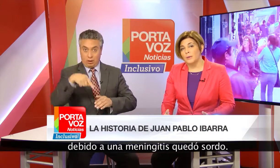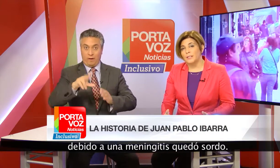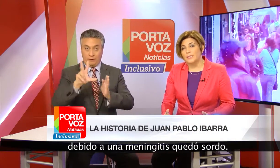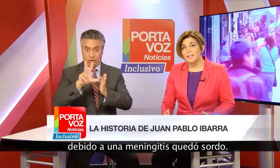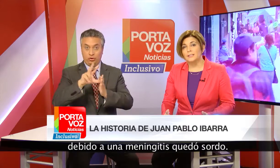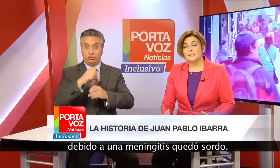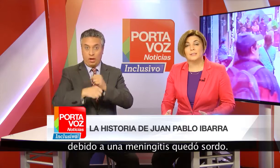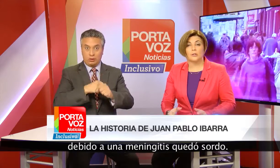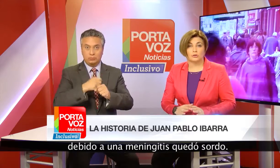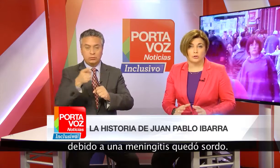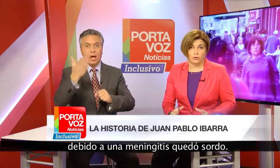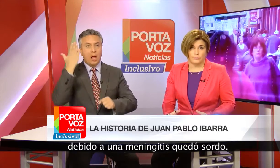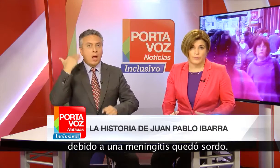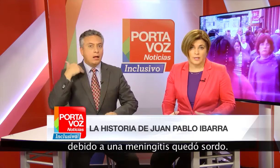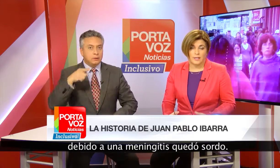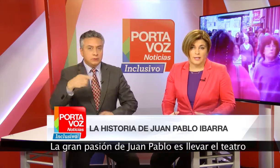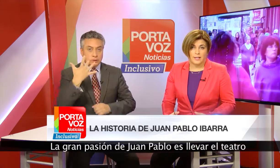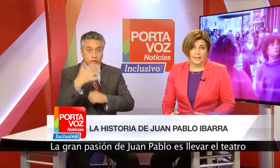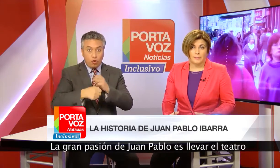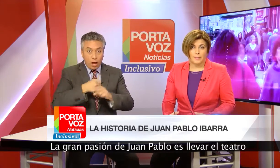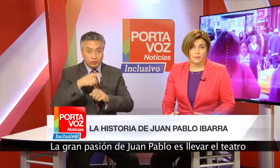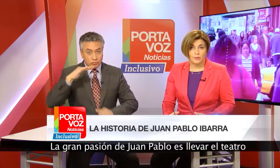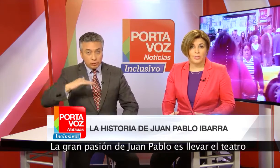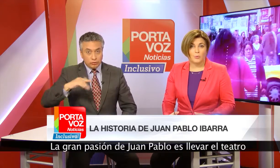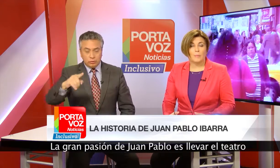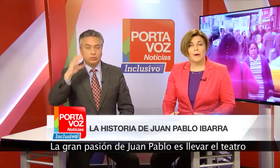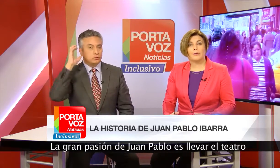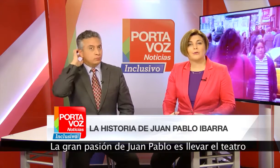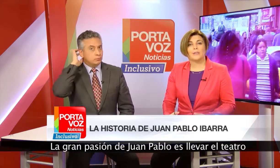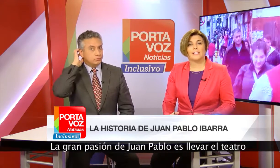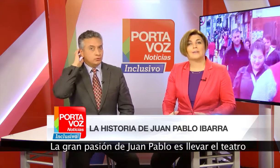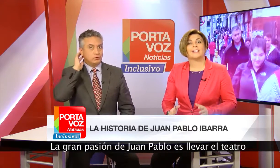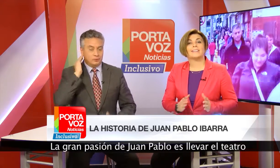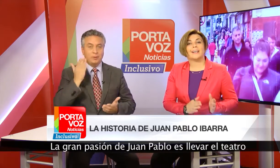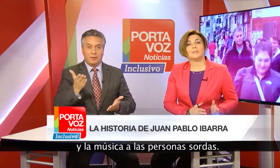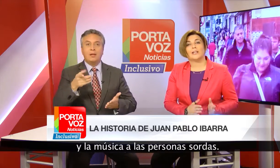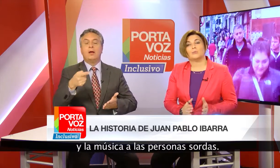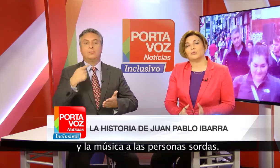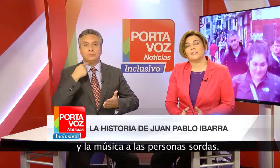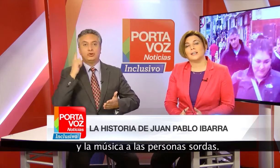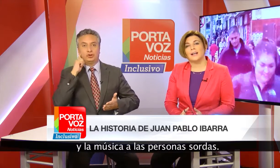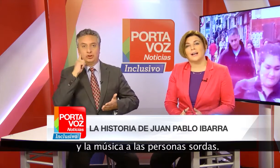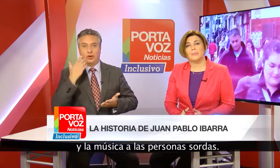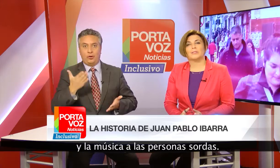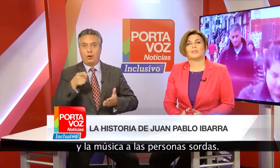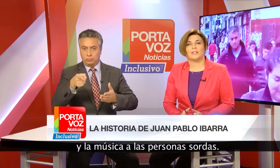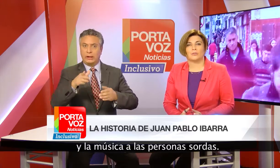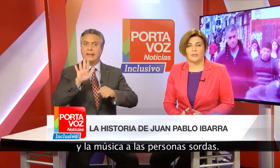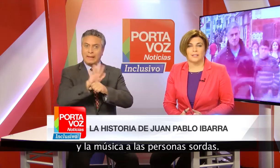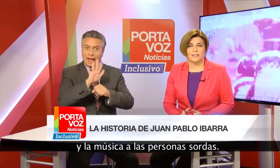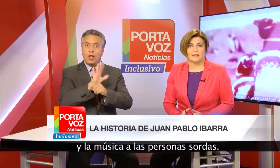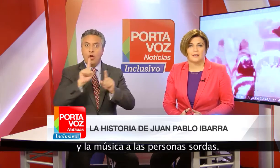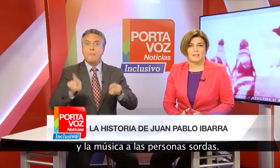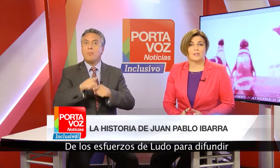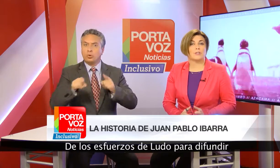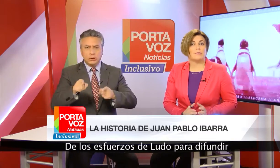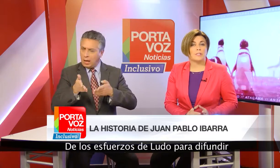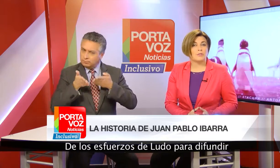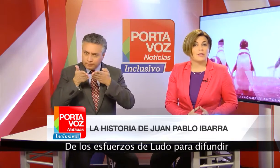meningitis quedó sordo. La gran pasión de Juan Pablo es llevar el teatro y la música a las personas sordas. De los esfuerzos de